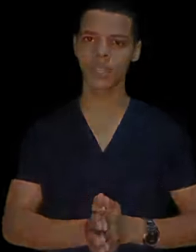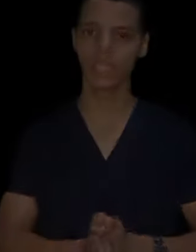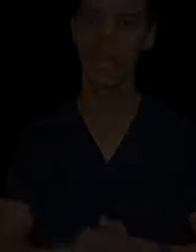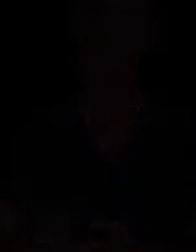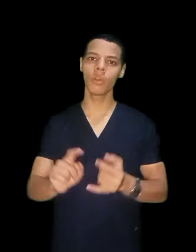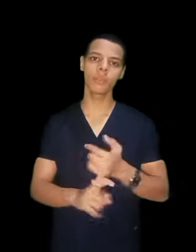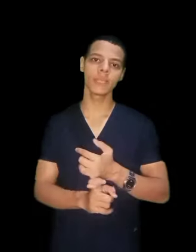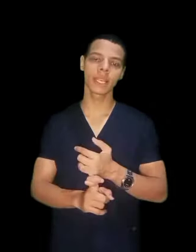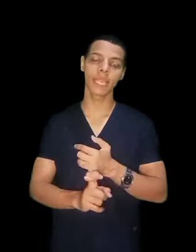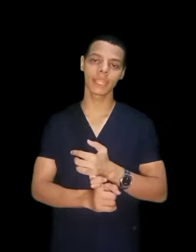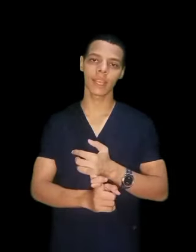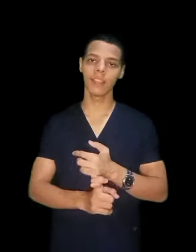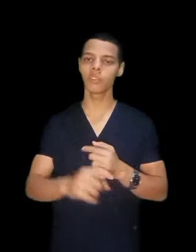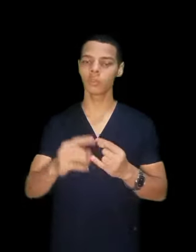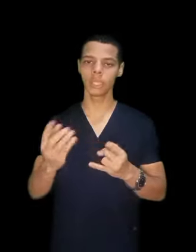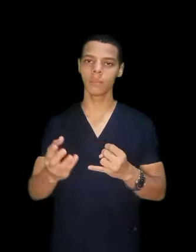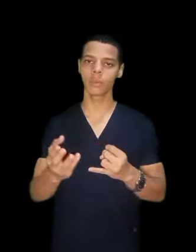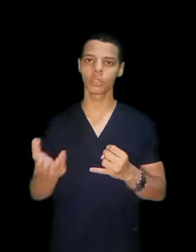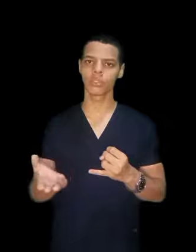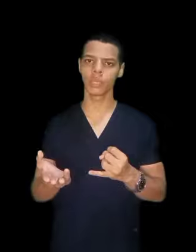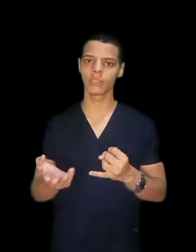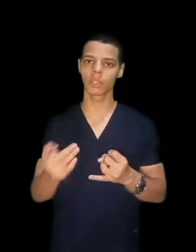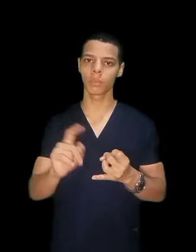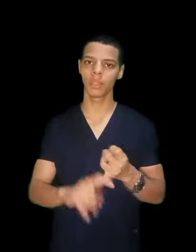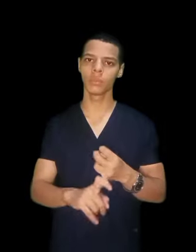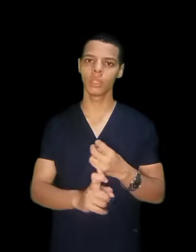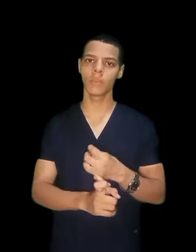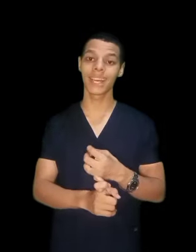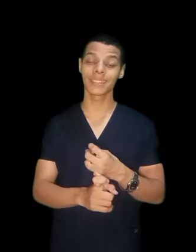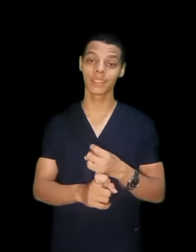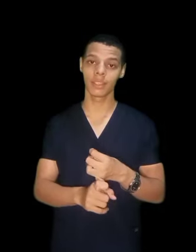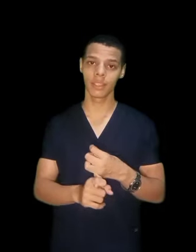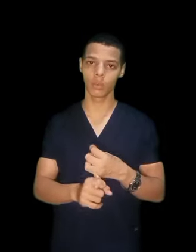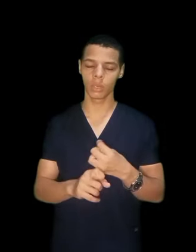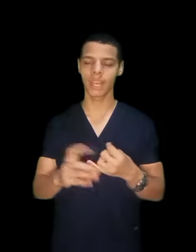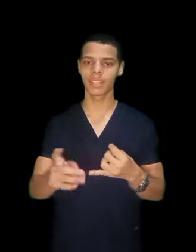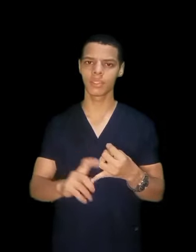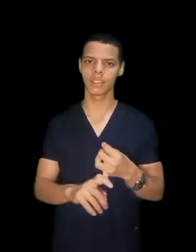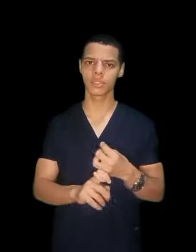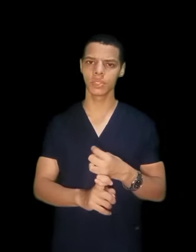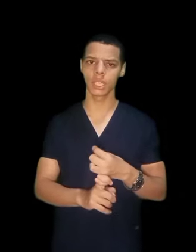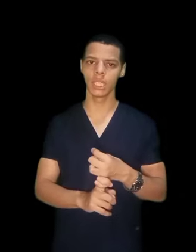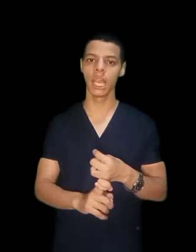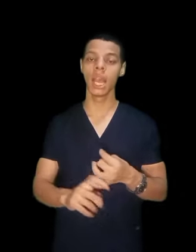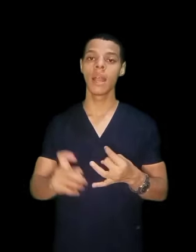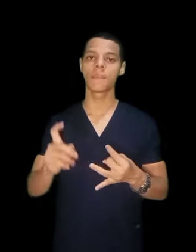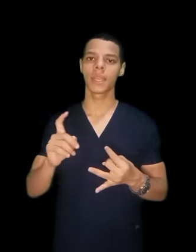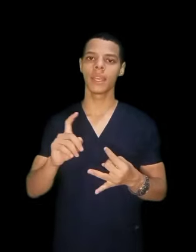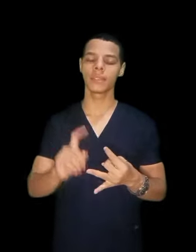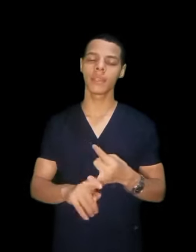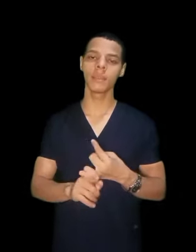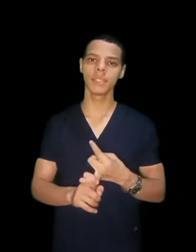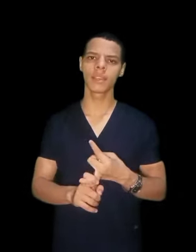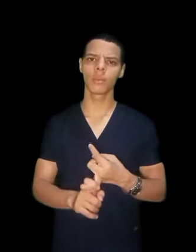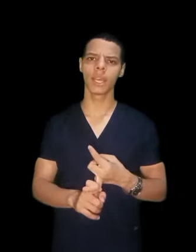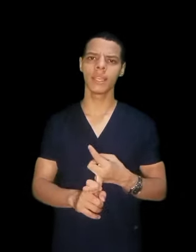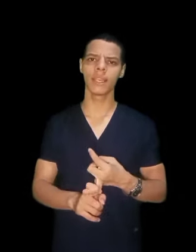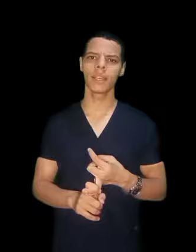الصحي او الميزة التكليف ودي موجودة كلين التمرير والمعهد الفن الصحي التاني ميزة وهي